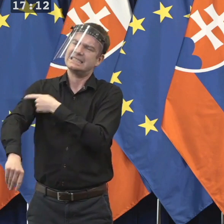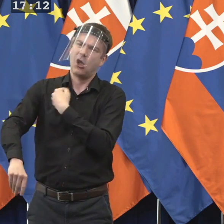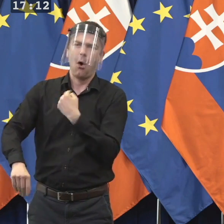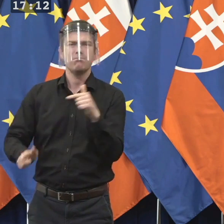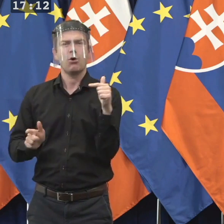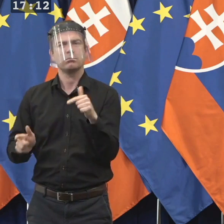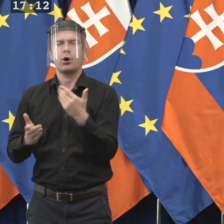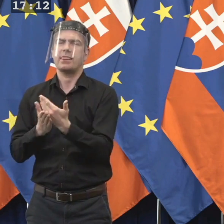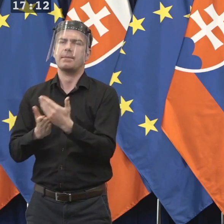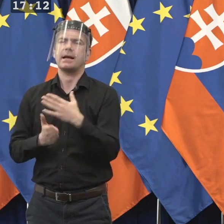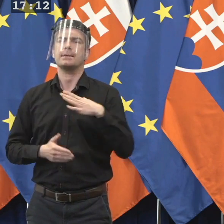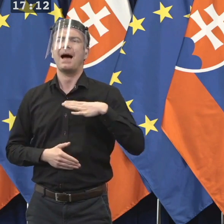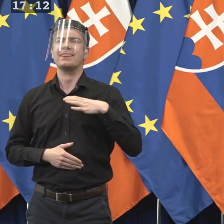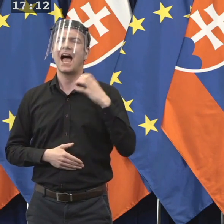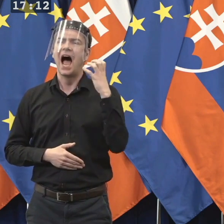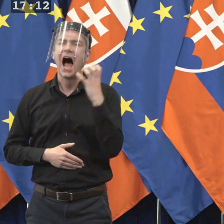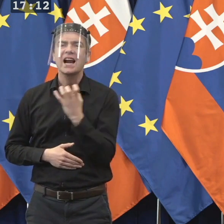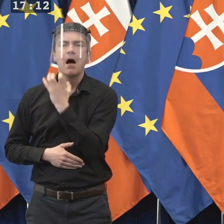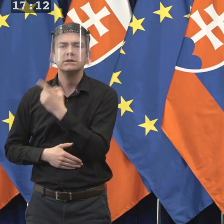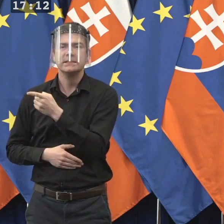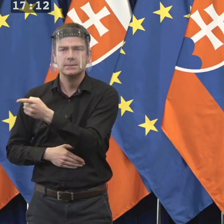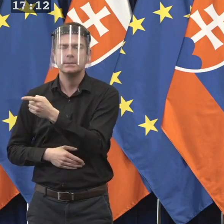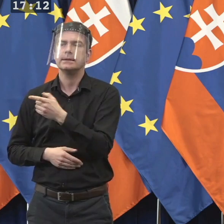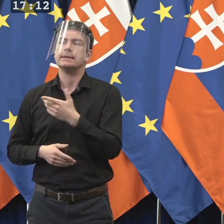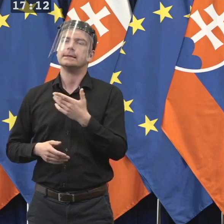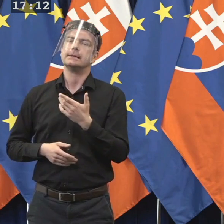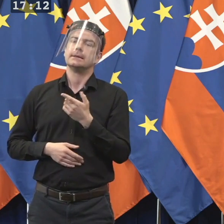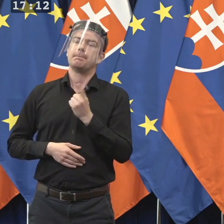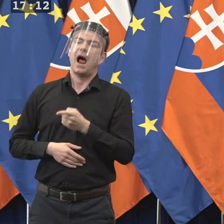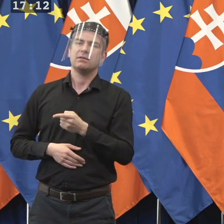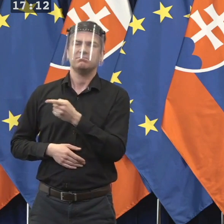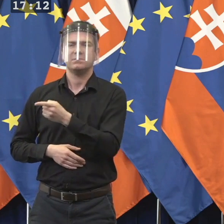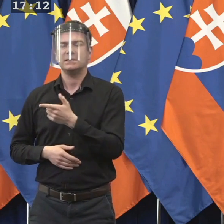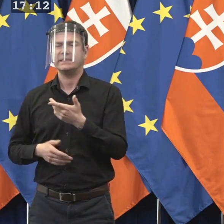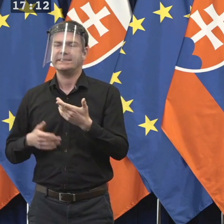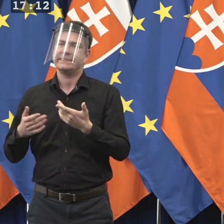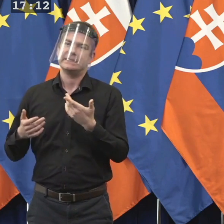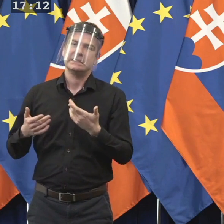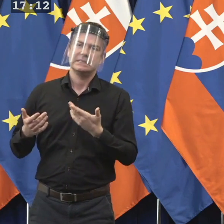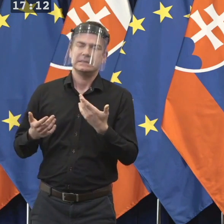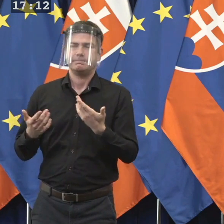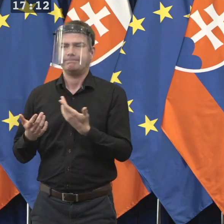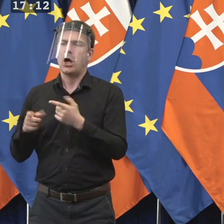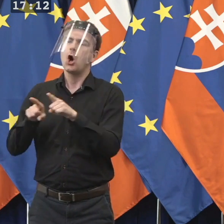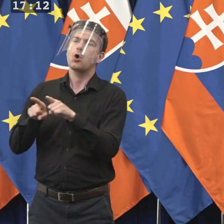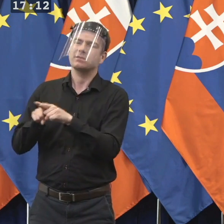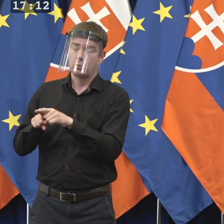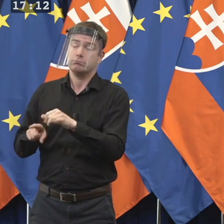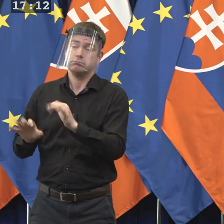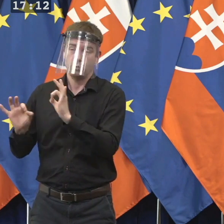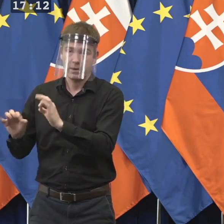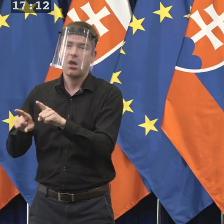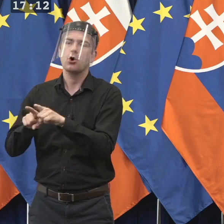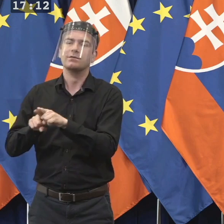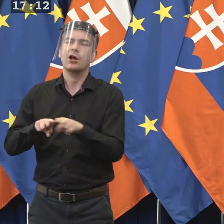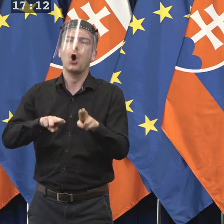Harabinovi, mali by byť členmi a malo by byť umožnené, aby členmi súdnej rady boli aj ľudia, ktorí zastávali dlhé